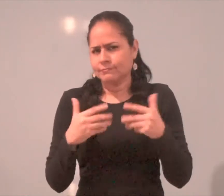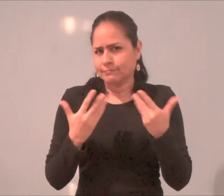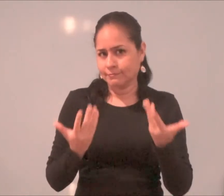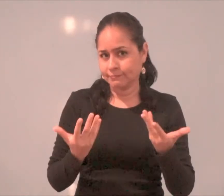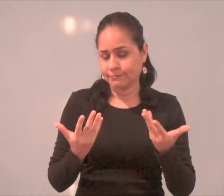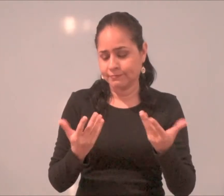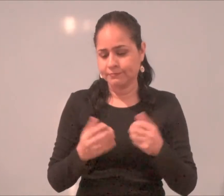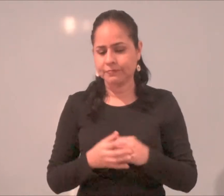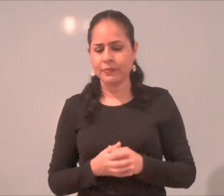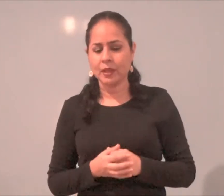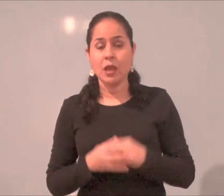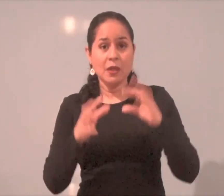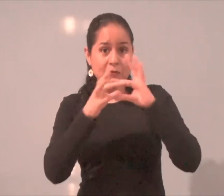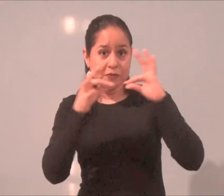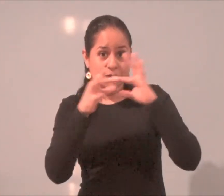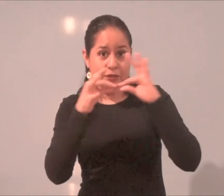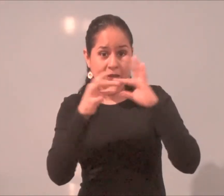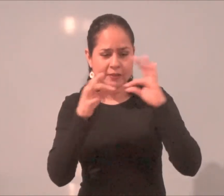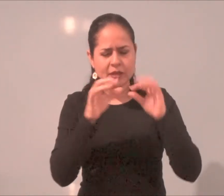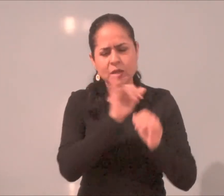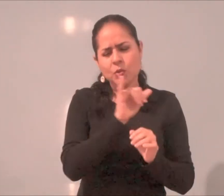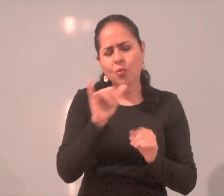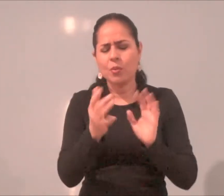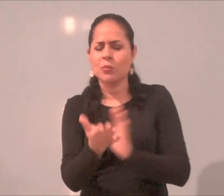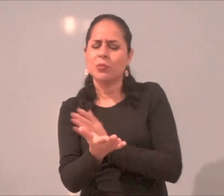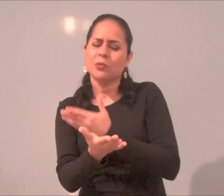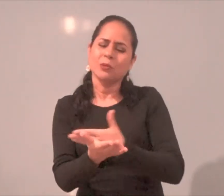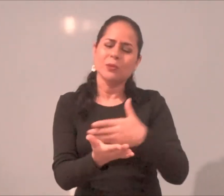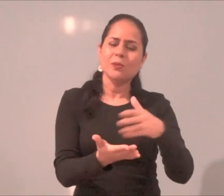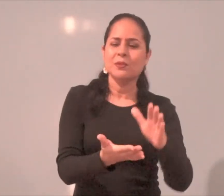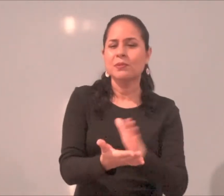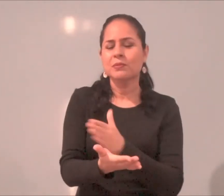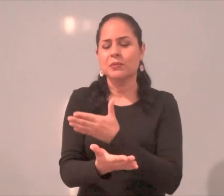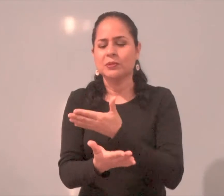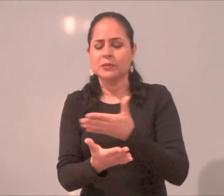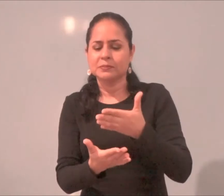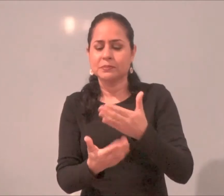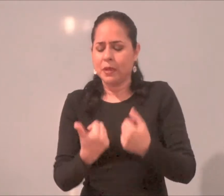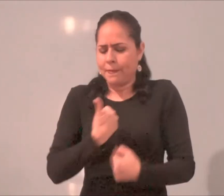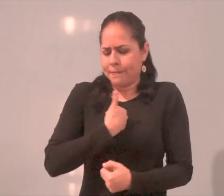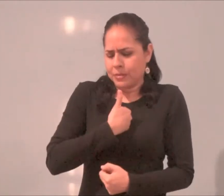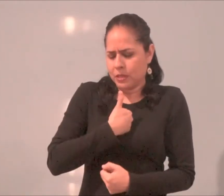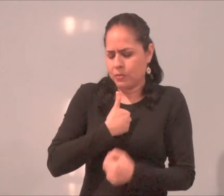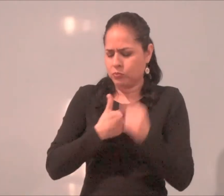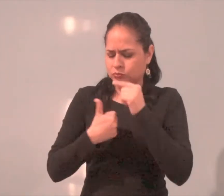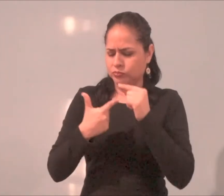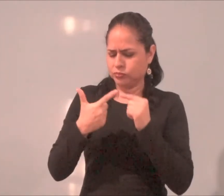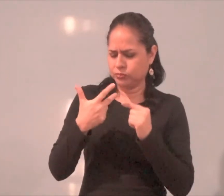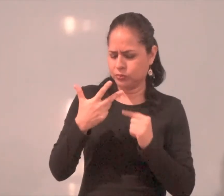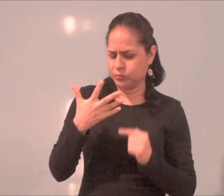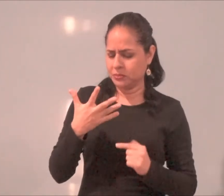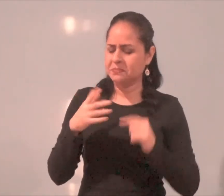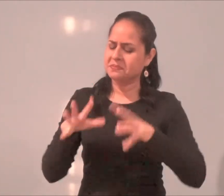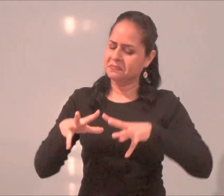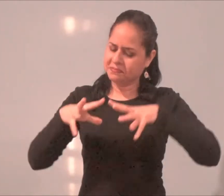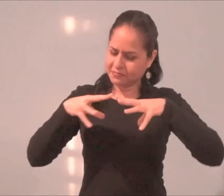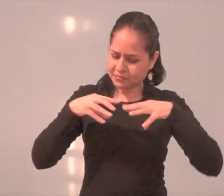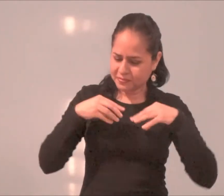el espacio, repito esta frase en forma de canto suave Me acojo y me acepto como soy Me